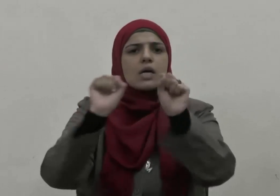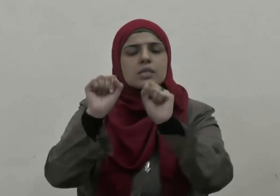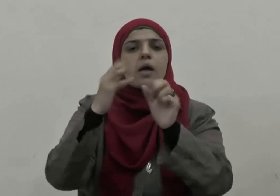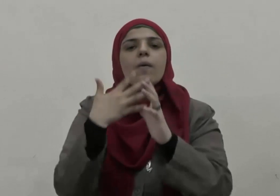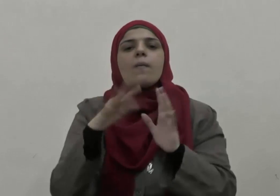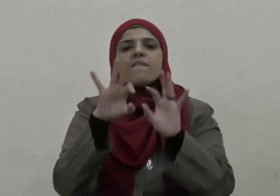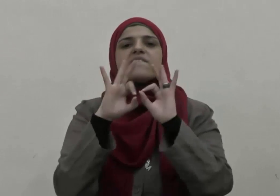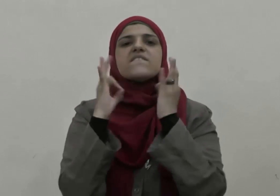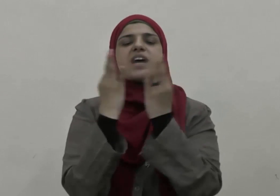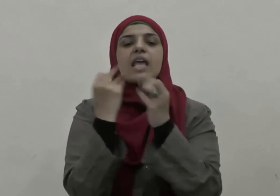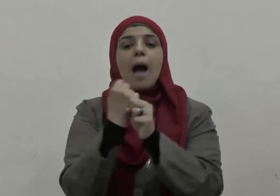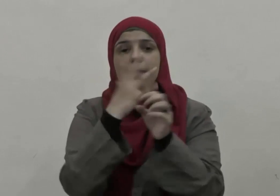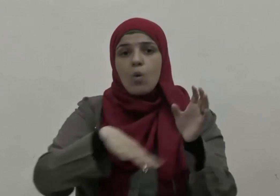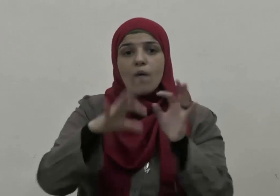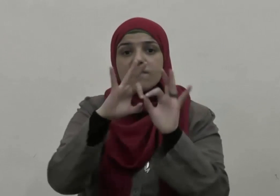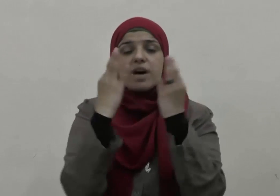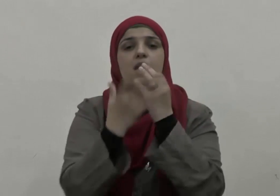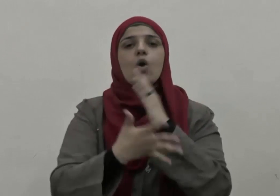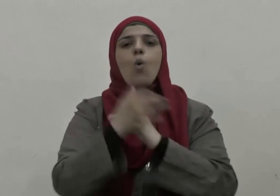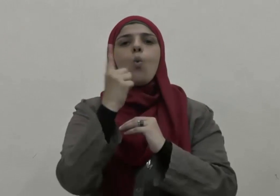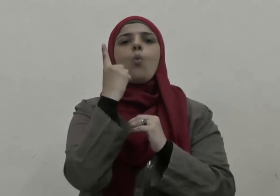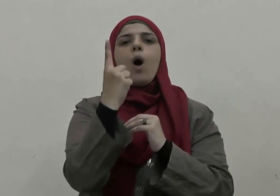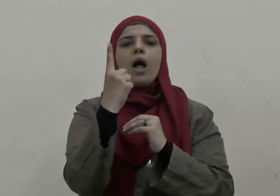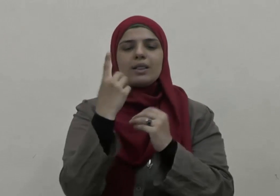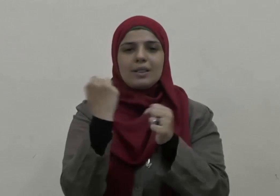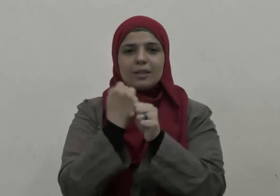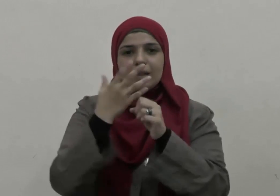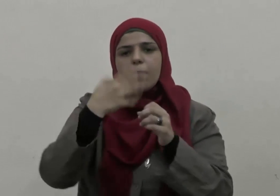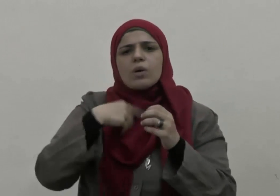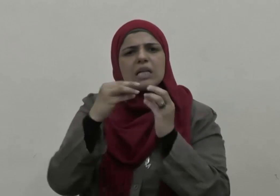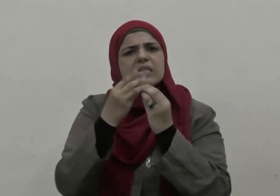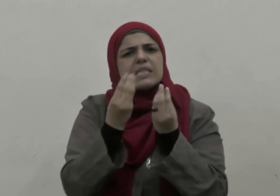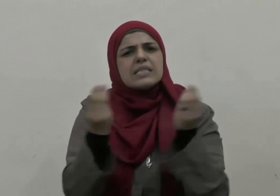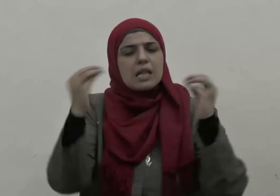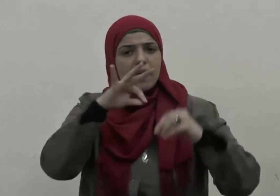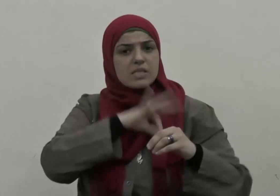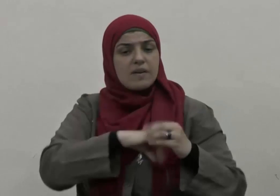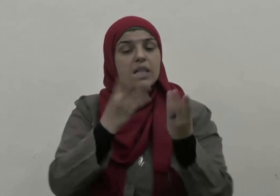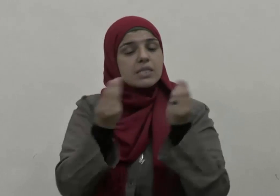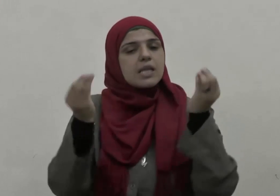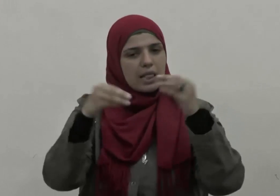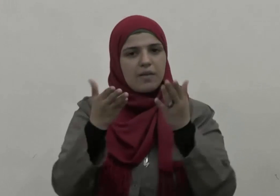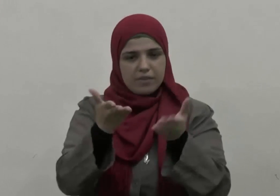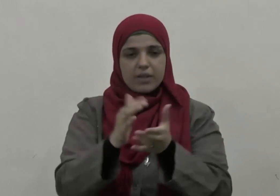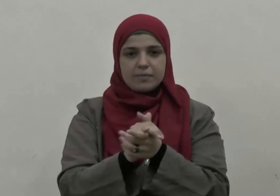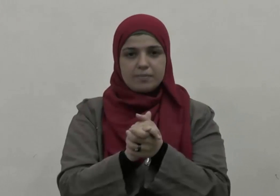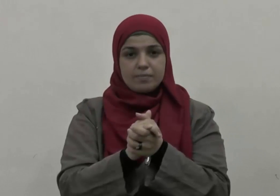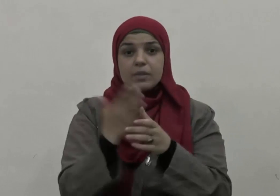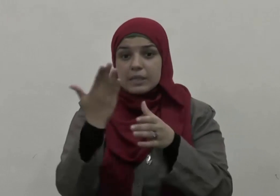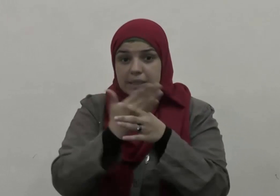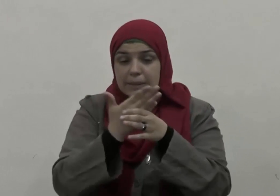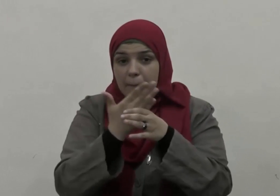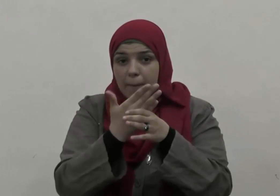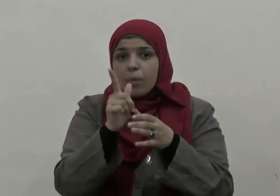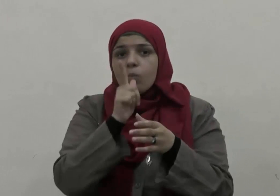كفريق واحد كثيرة ومتعددة ومن ذلك